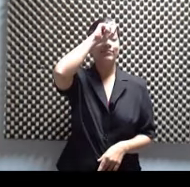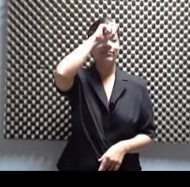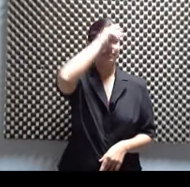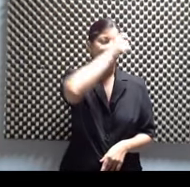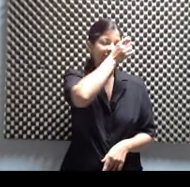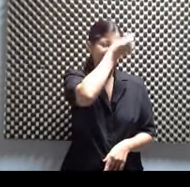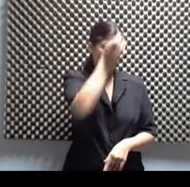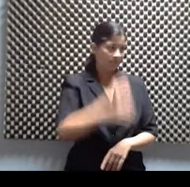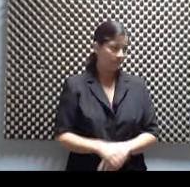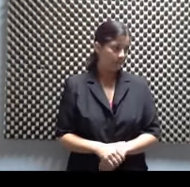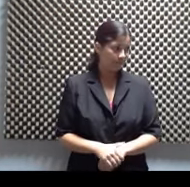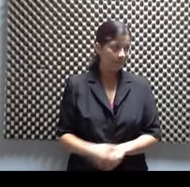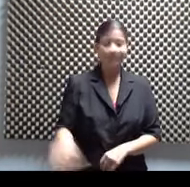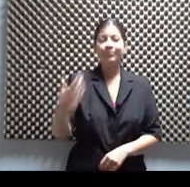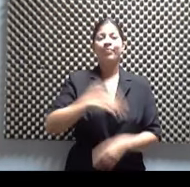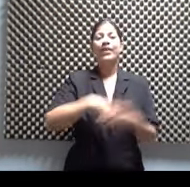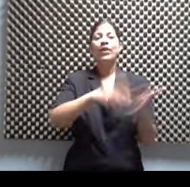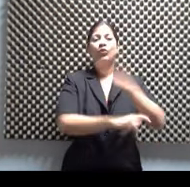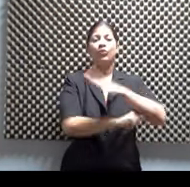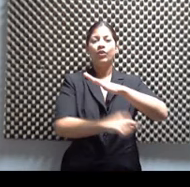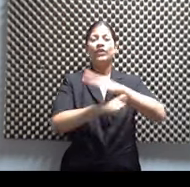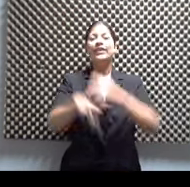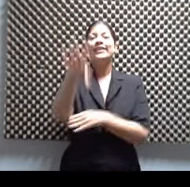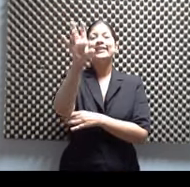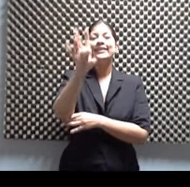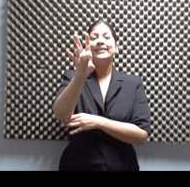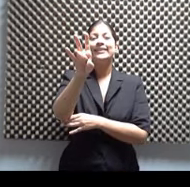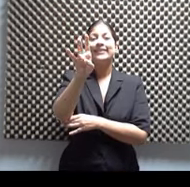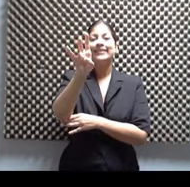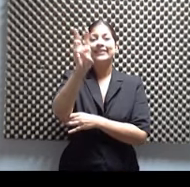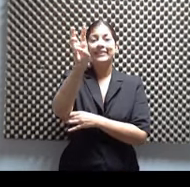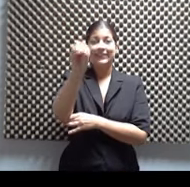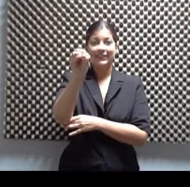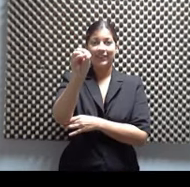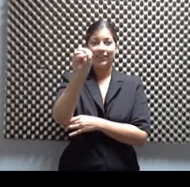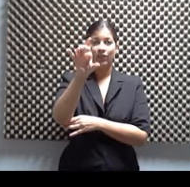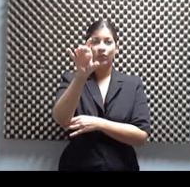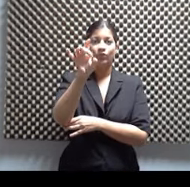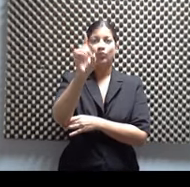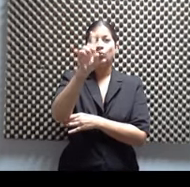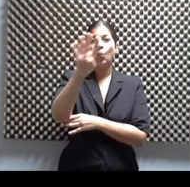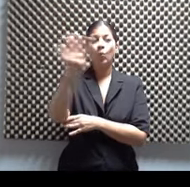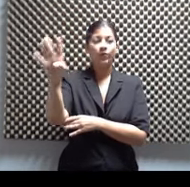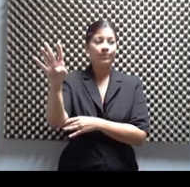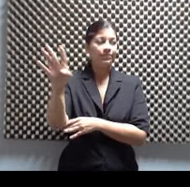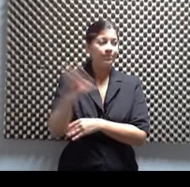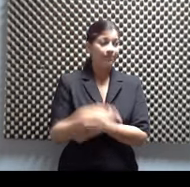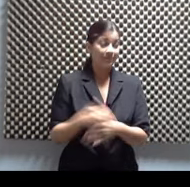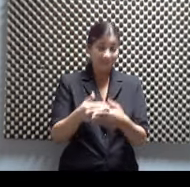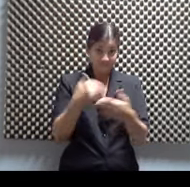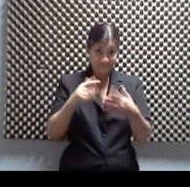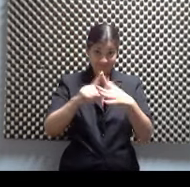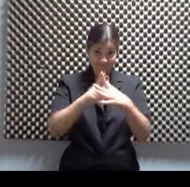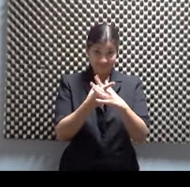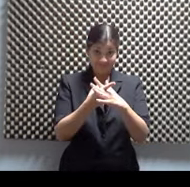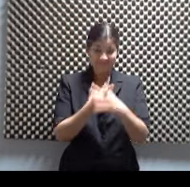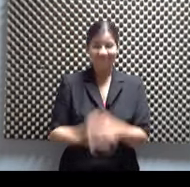Trujillo Alto, 760-8114. Antes de pasar a nuestra invitada, hay que decir que estamos aquí con Omaira